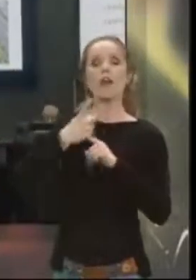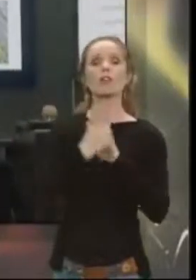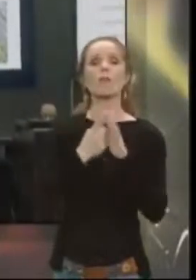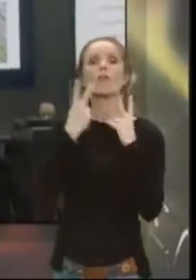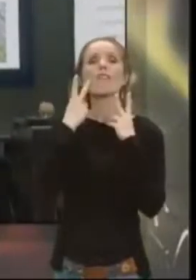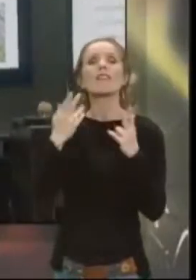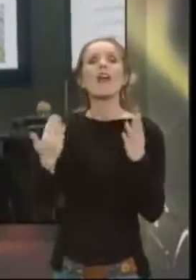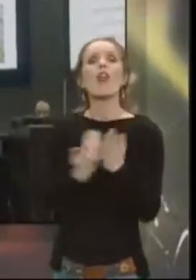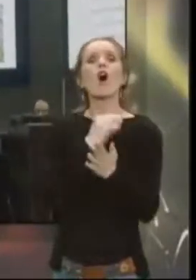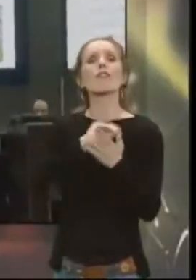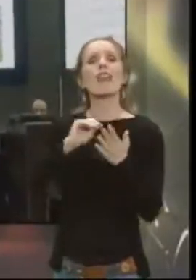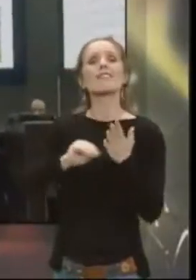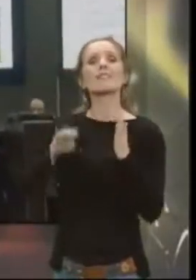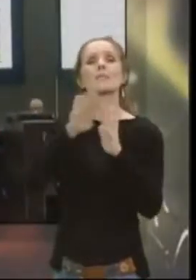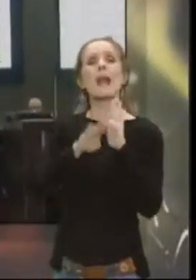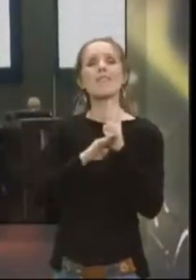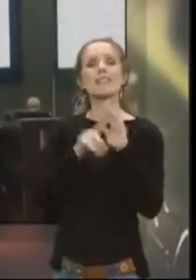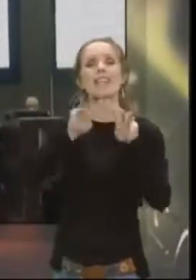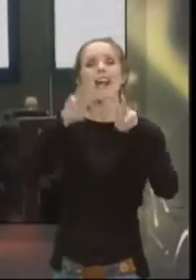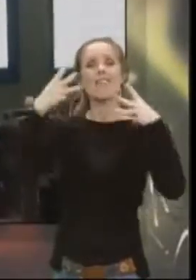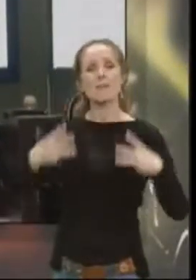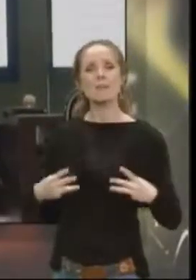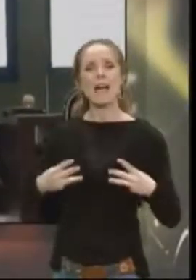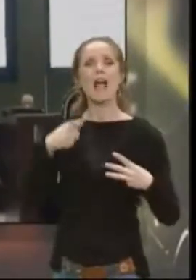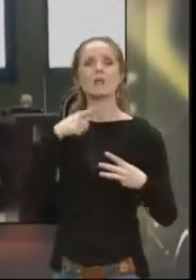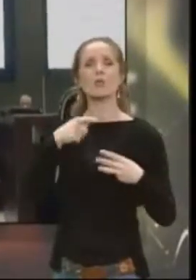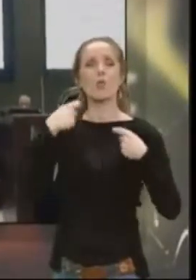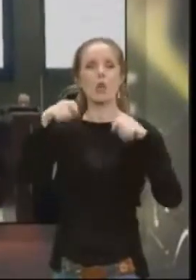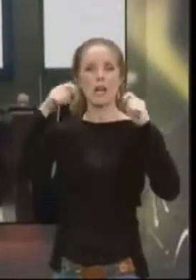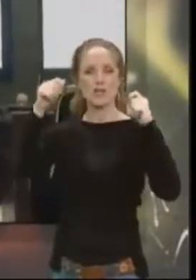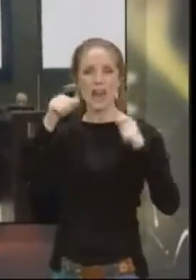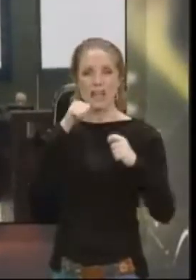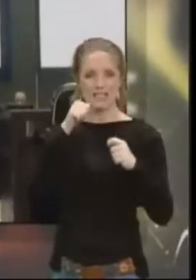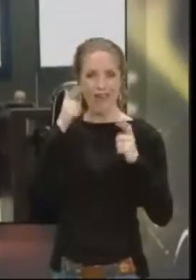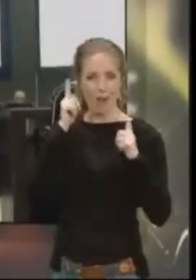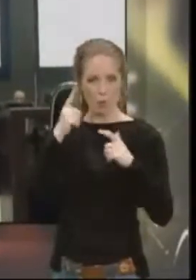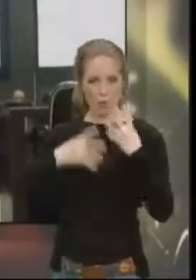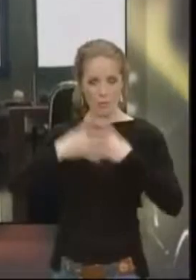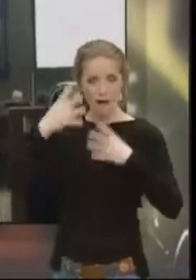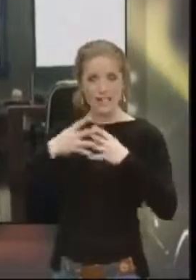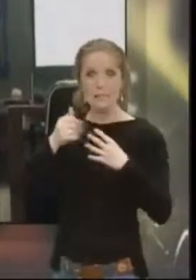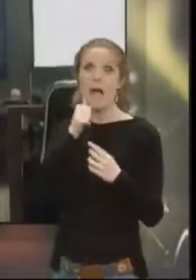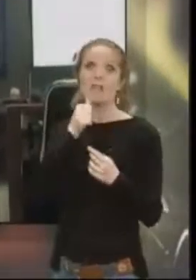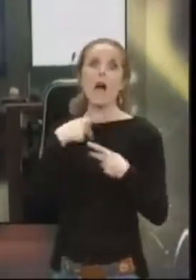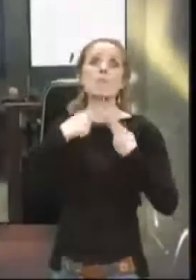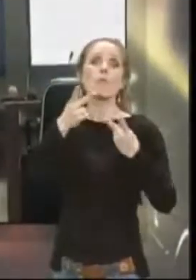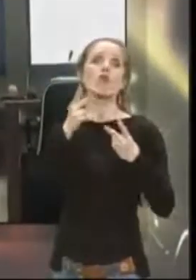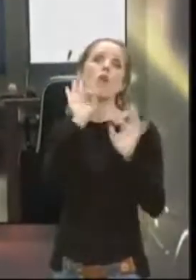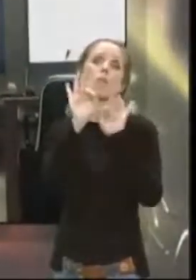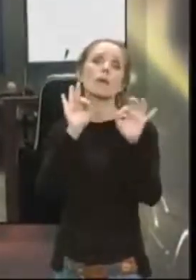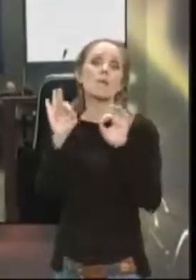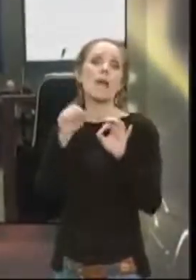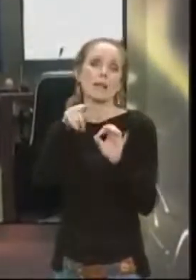novi nacrt pravilnika na sajtu ministarstva građevinarstva i urbanizma i uputiti svoje primedbe kako bi se on pobojšao.